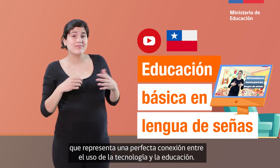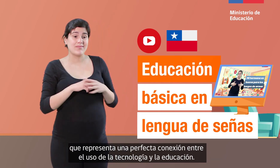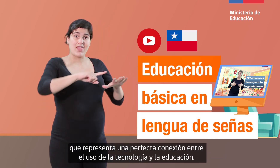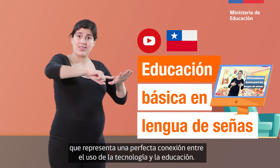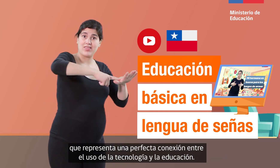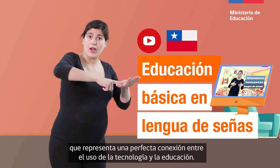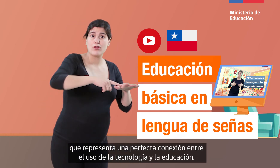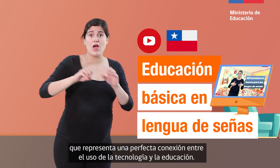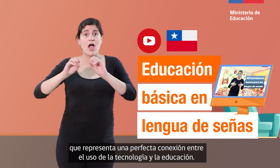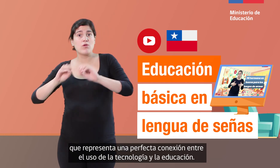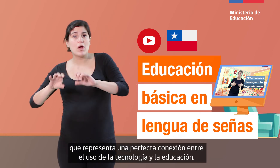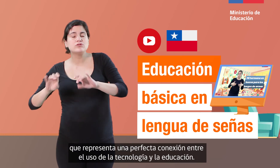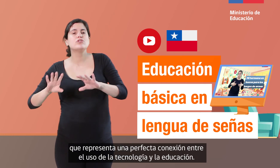uso de la tecnología y la educación.